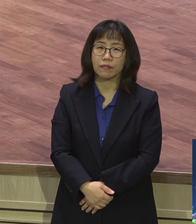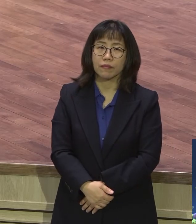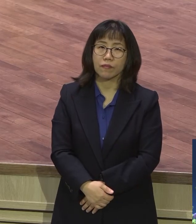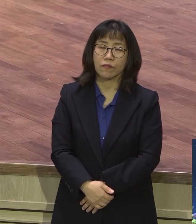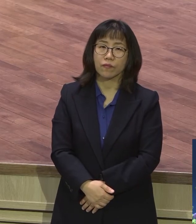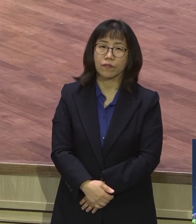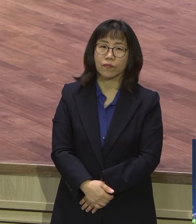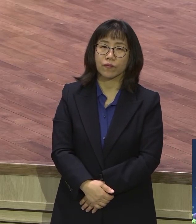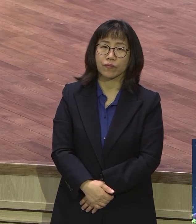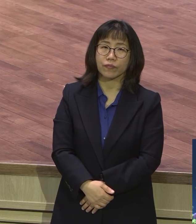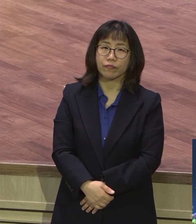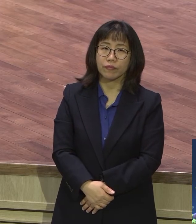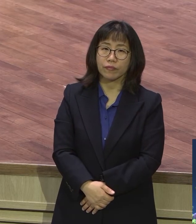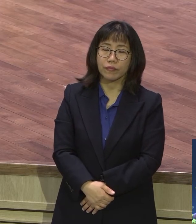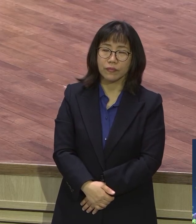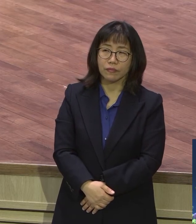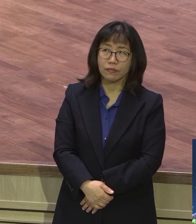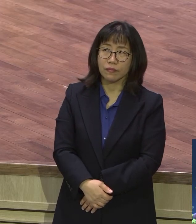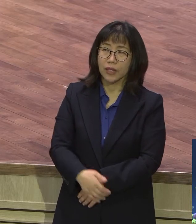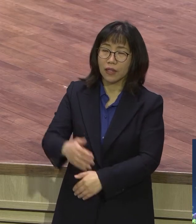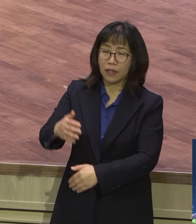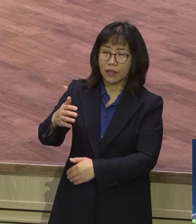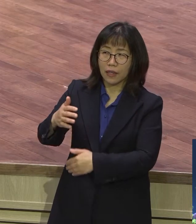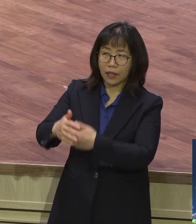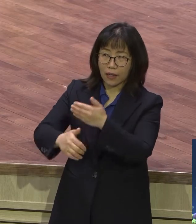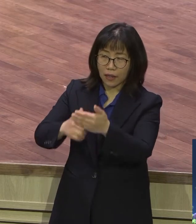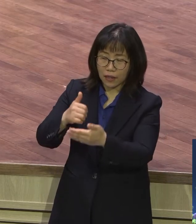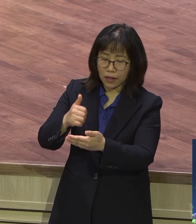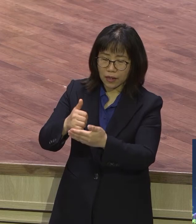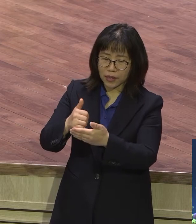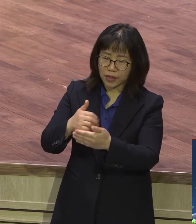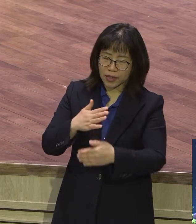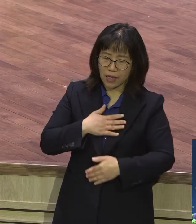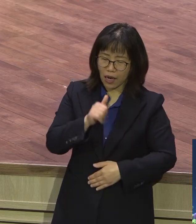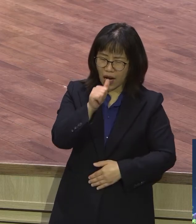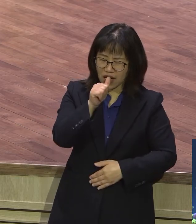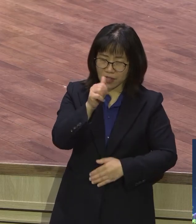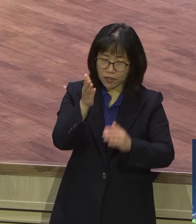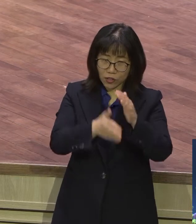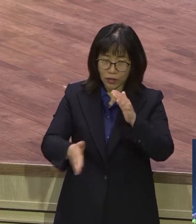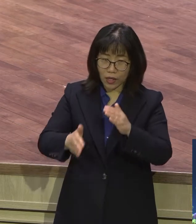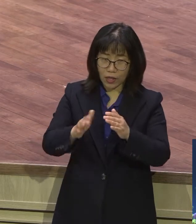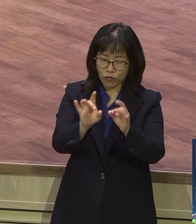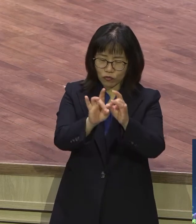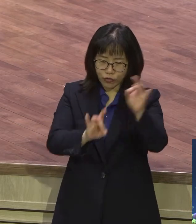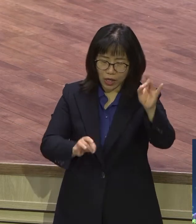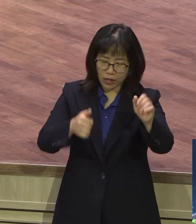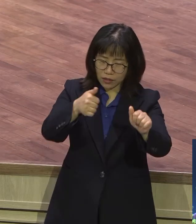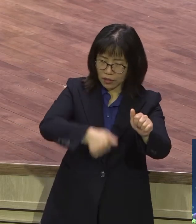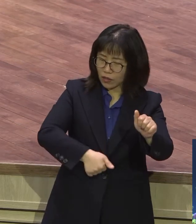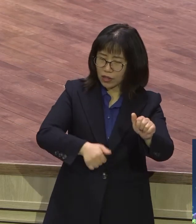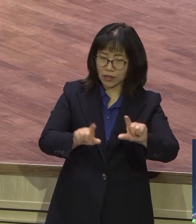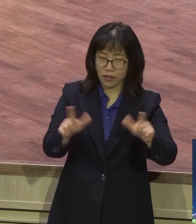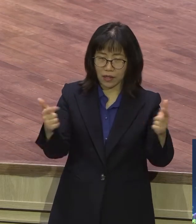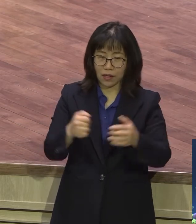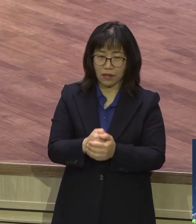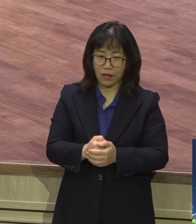그리 안에 아실 줄 알아도 절대 우상 앞에 절하지 않았어 불붙어 들어가 죽었습니까